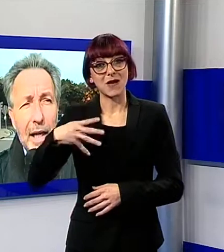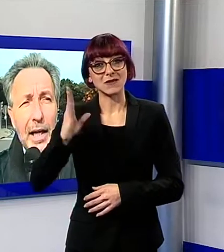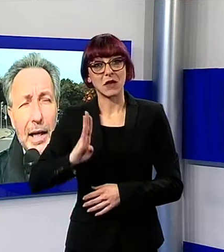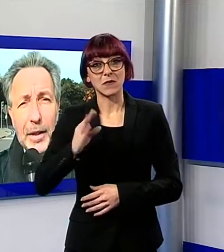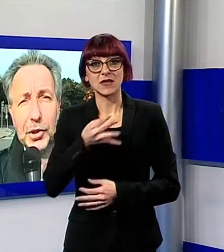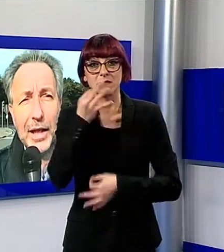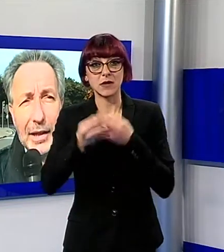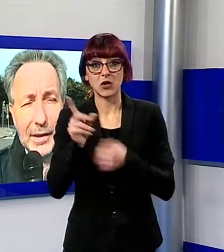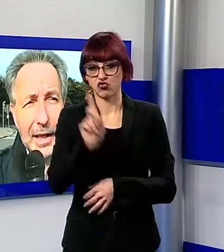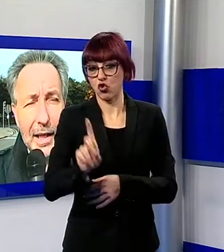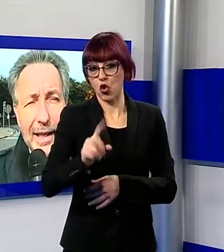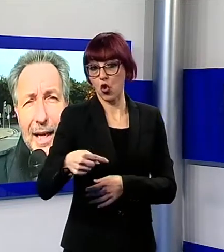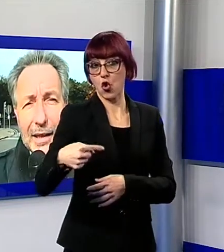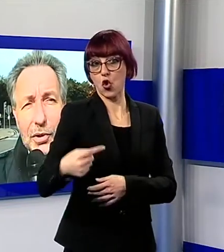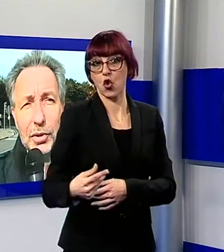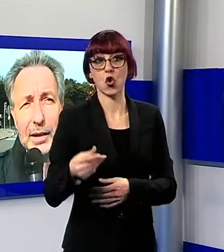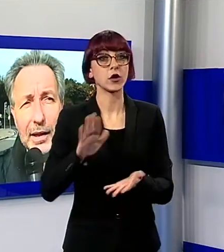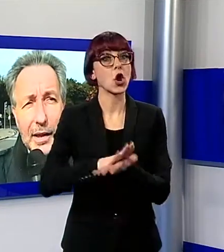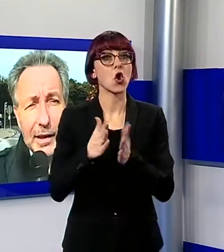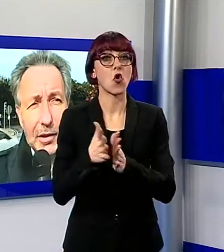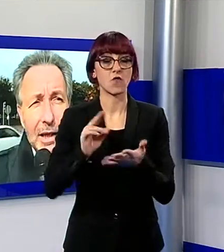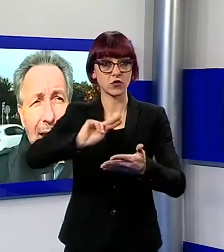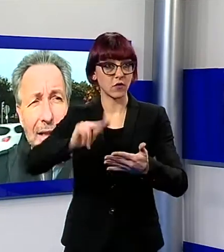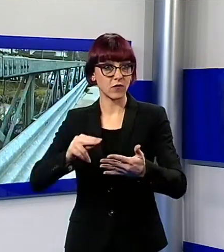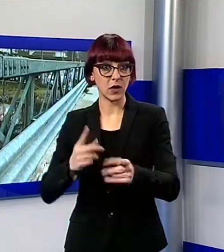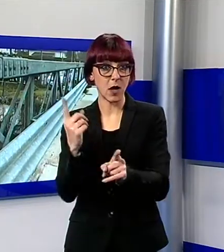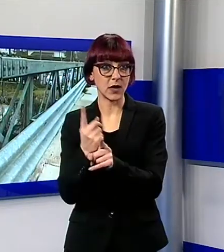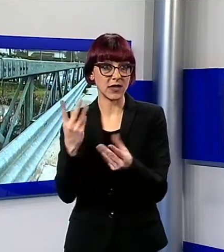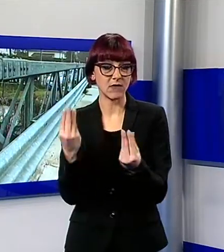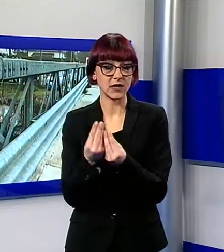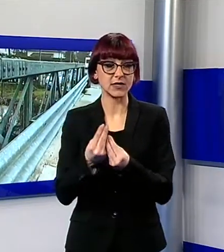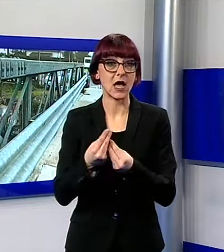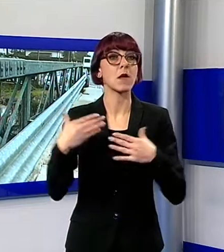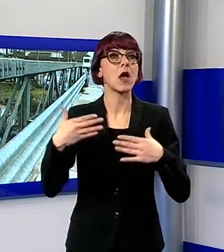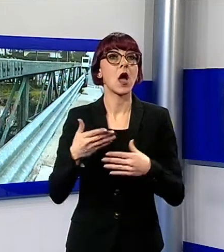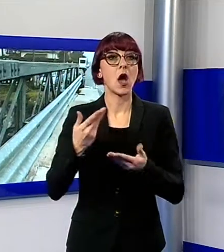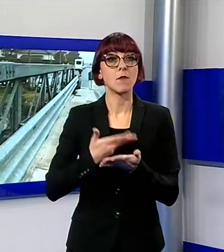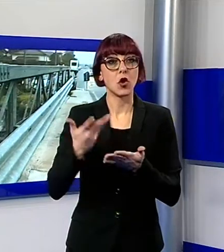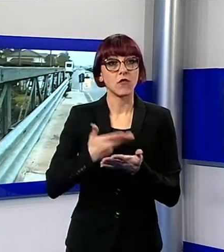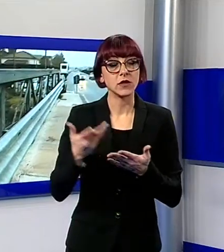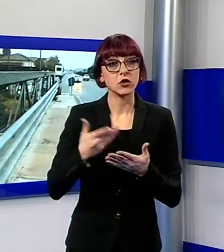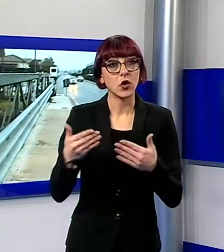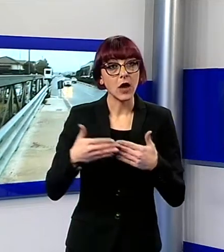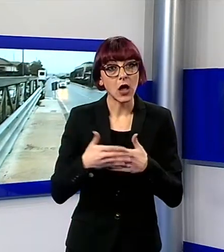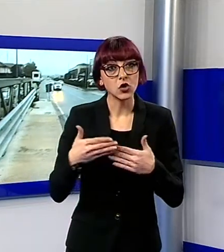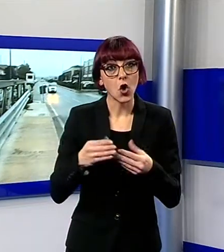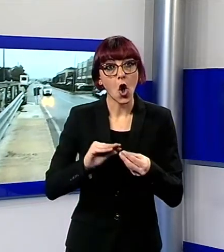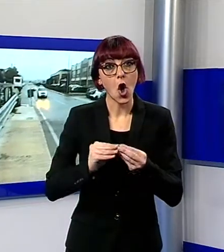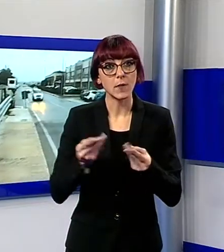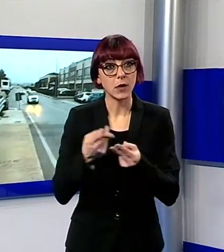Dipartimento dei Vigili del Fuoco e Proveditorato alle Opere Pubbliche, che affiderà a quest'ultimo l'appalto per la realizzazione della nuova sede della zona